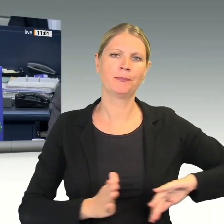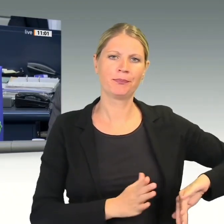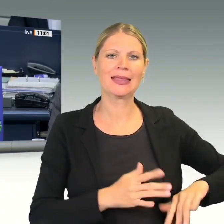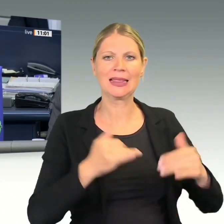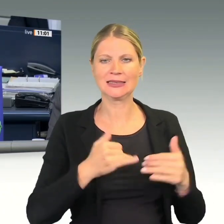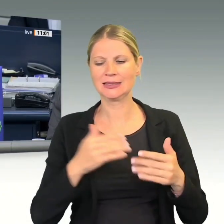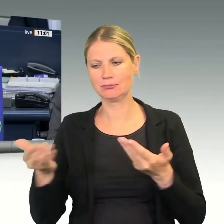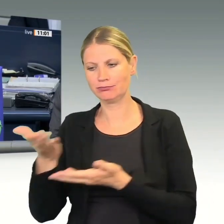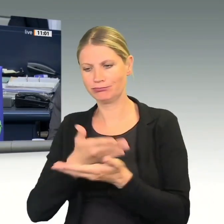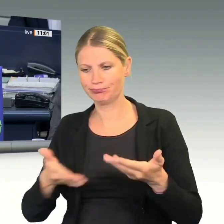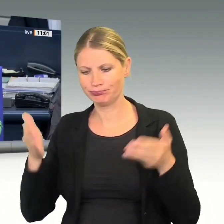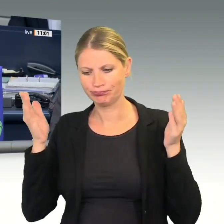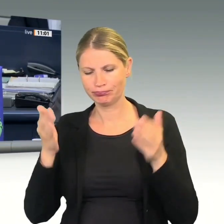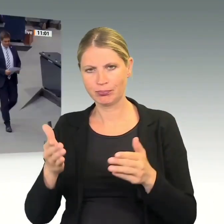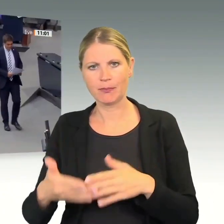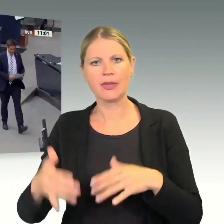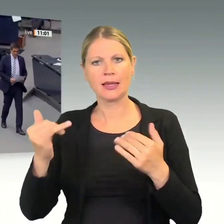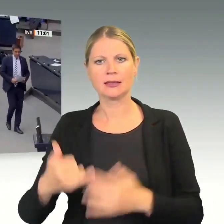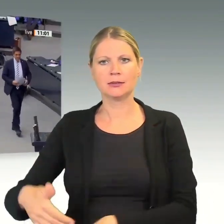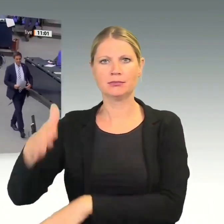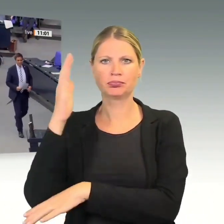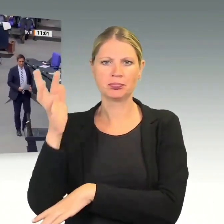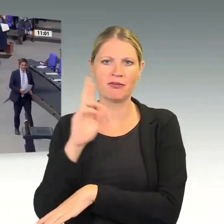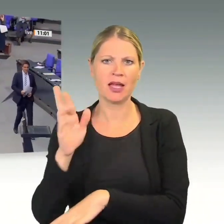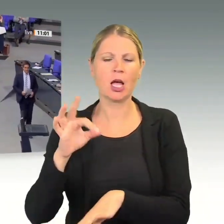Debatte. Und das Wort hat Dr. Malte Kaufmann für die AfD-Fraktion.